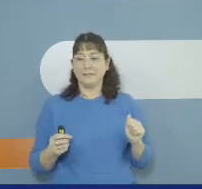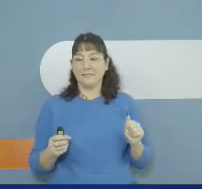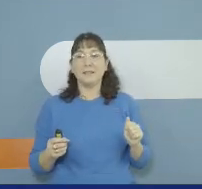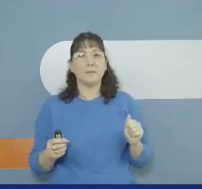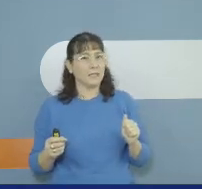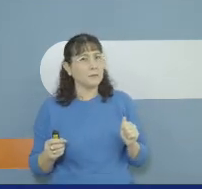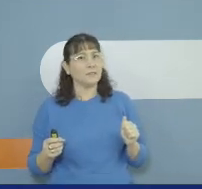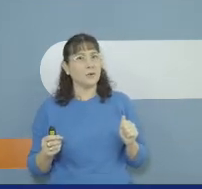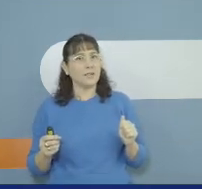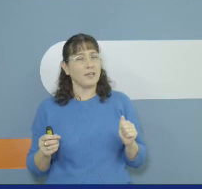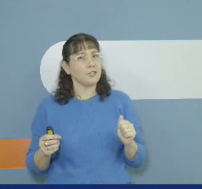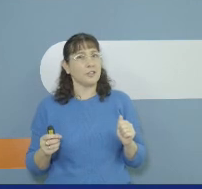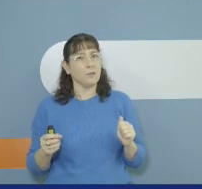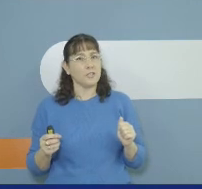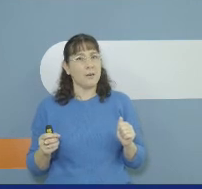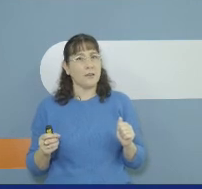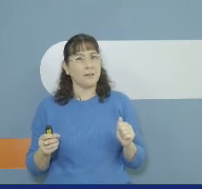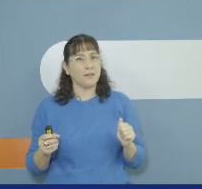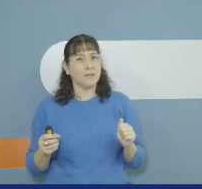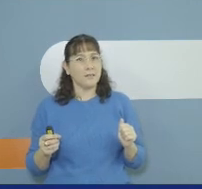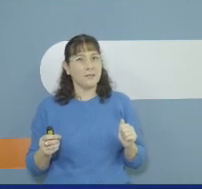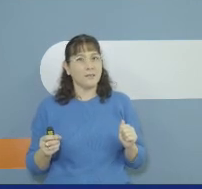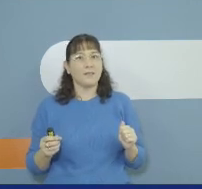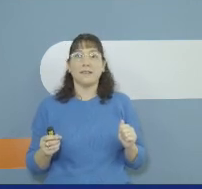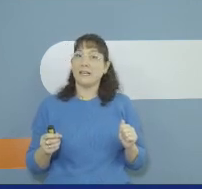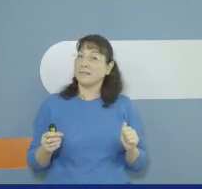הקטן מכירים את הטיול הקטן של נאומי שמר?